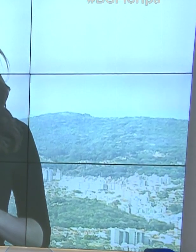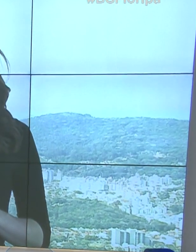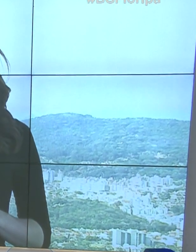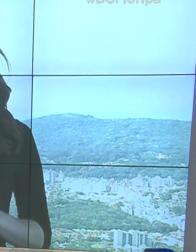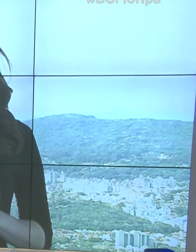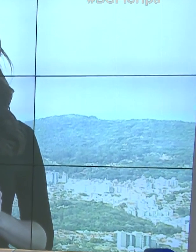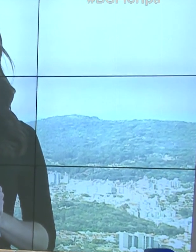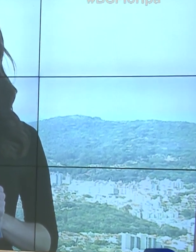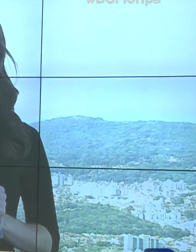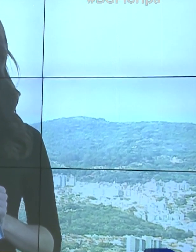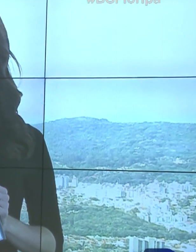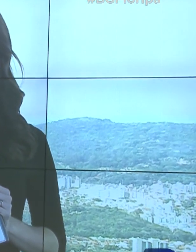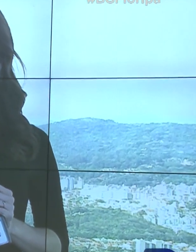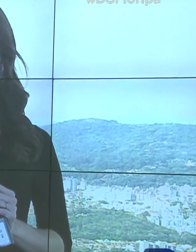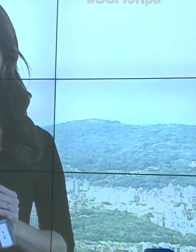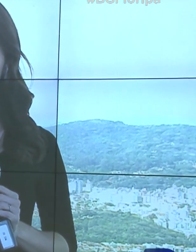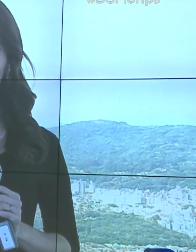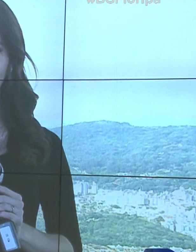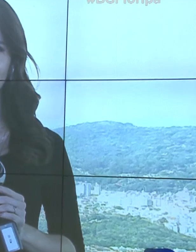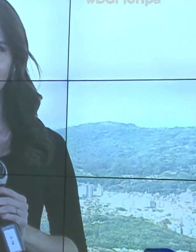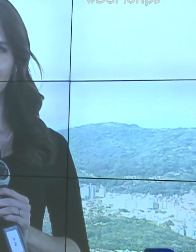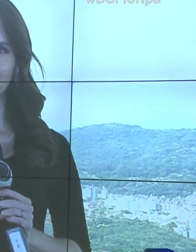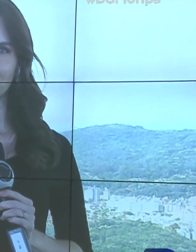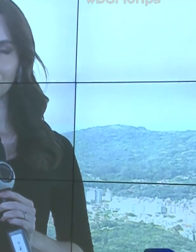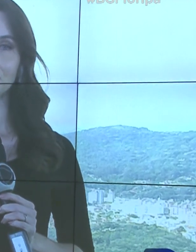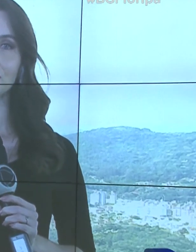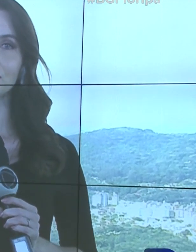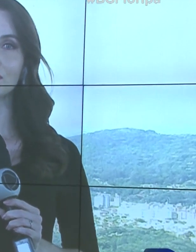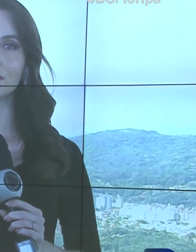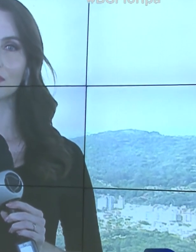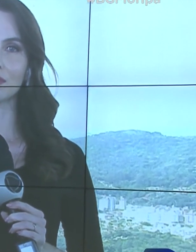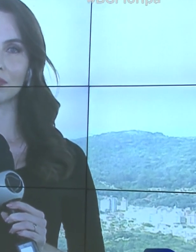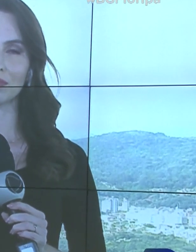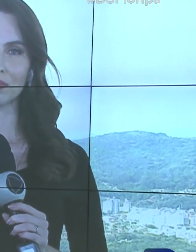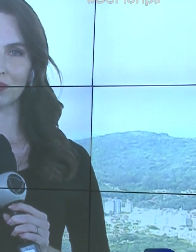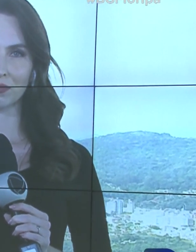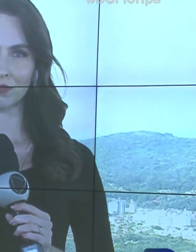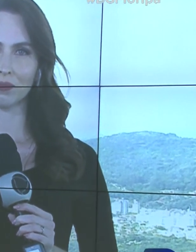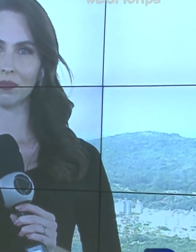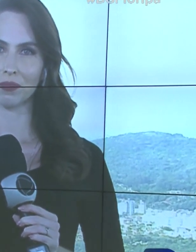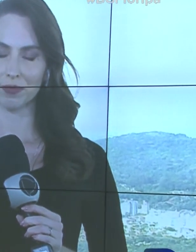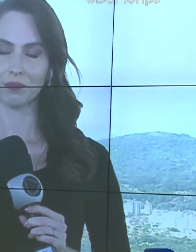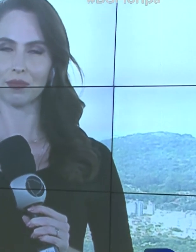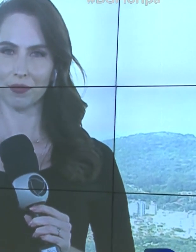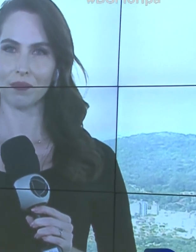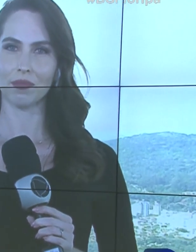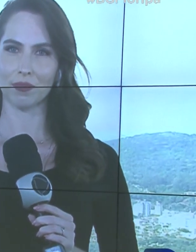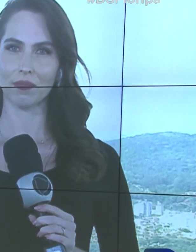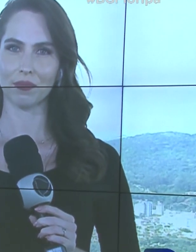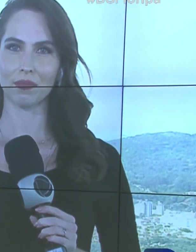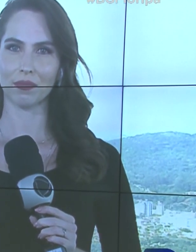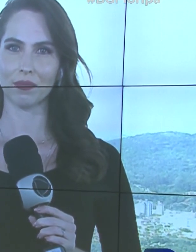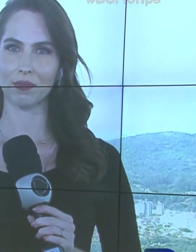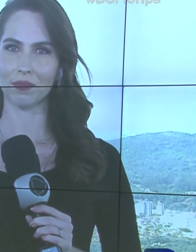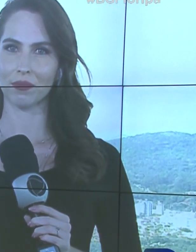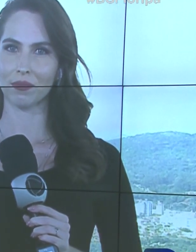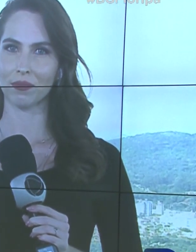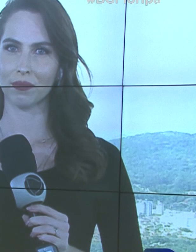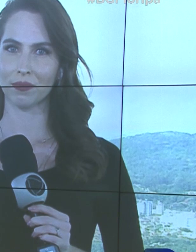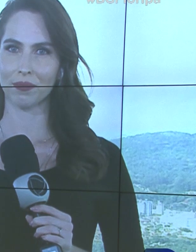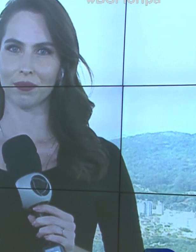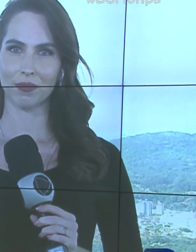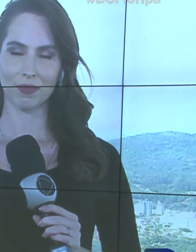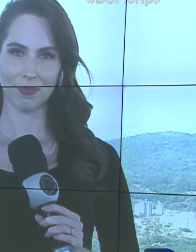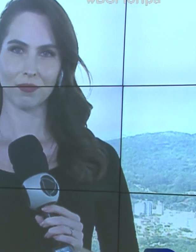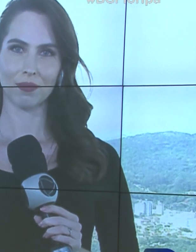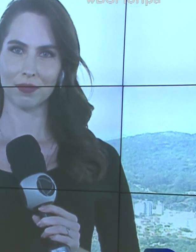enfrentamento e reforçou medidas de proteção para a população. justamente sobre isso que a Fabi Paza vem da redação ND para atualizar as